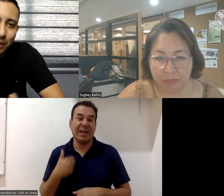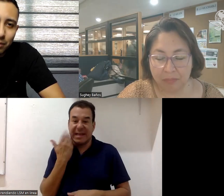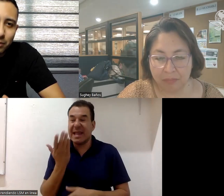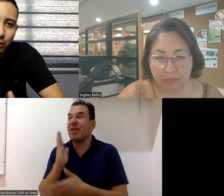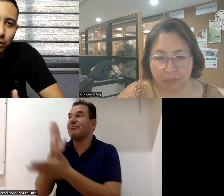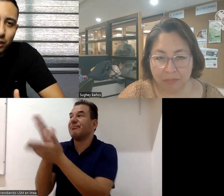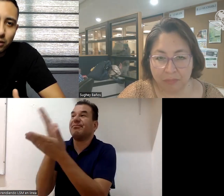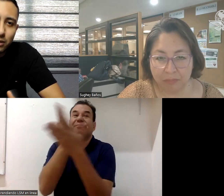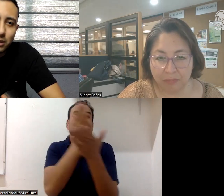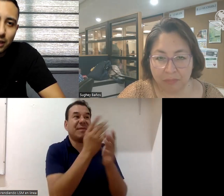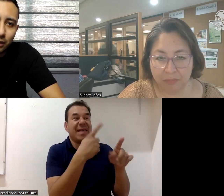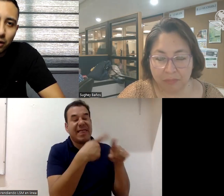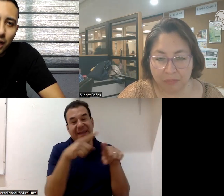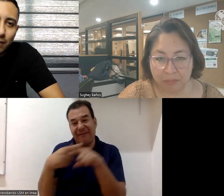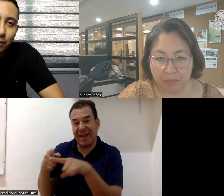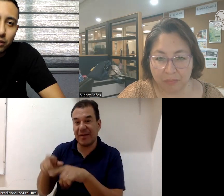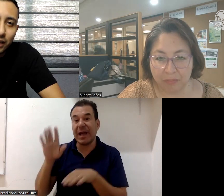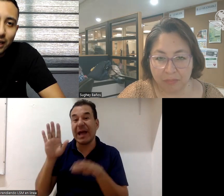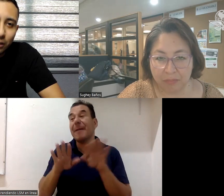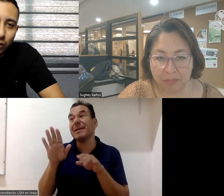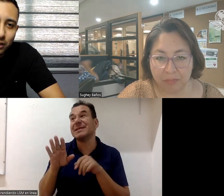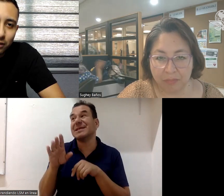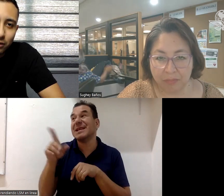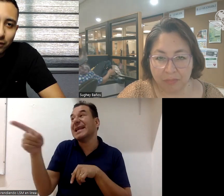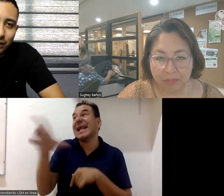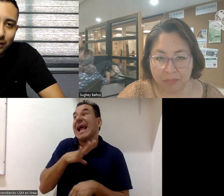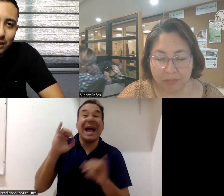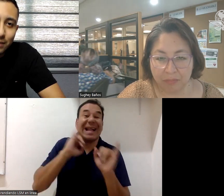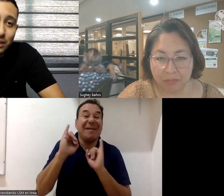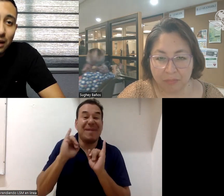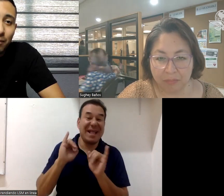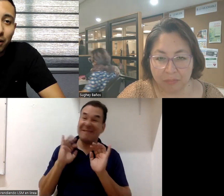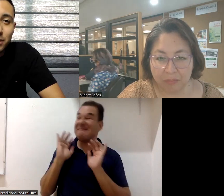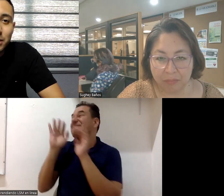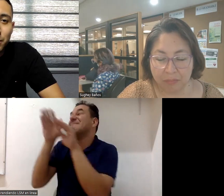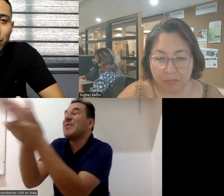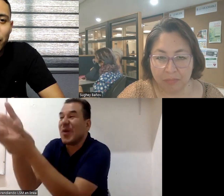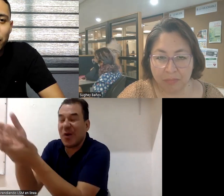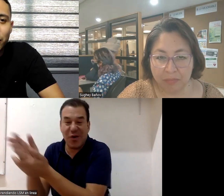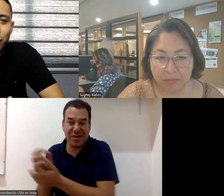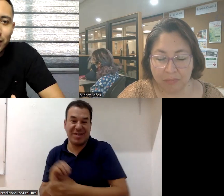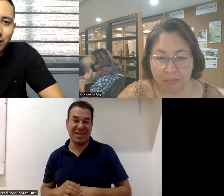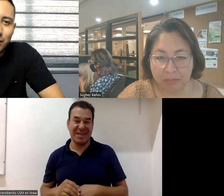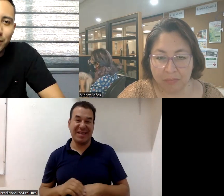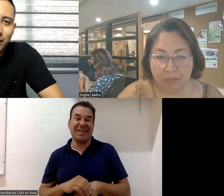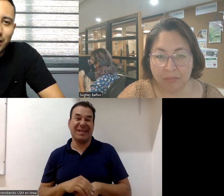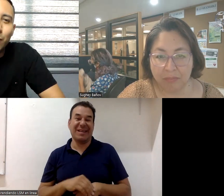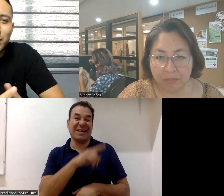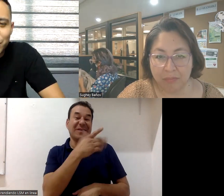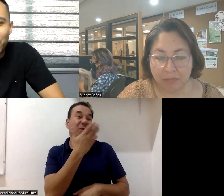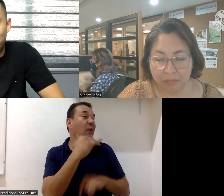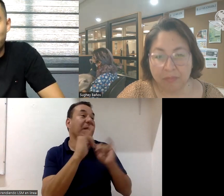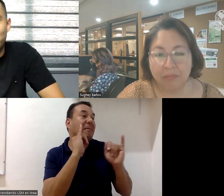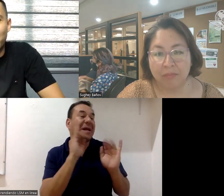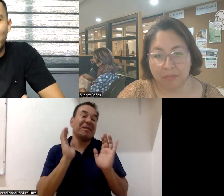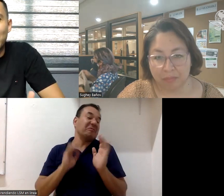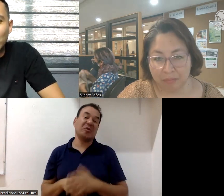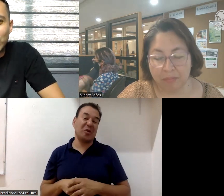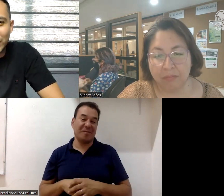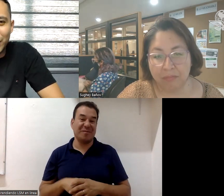me gustan las obras de teatro y me gustaría ir a todas de los diferentes temas pero a veces veo una en donde no hay intérprete y aún así voy porque me gusta ver,